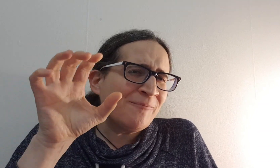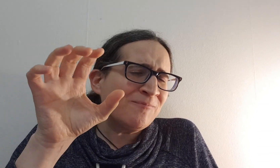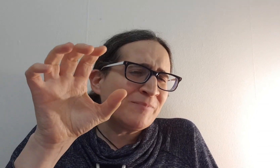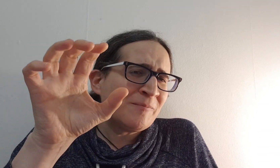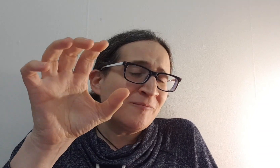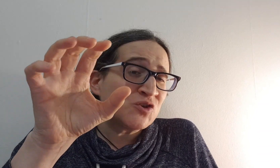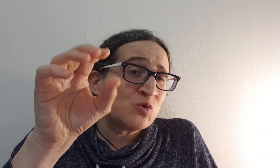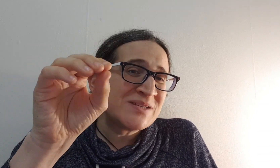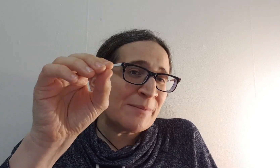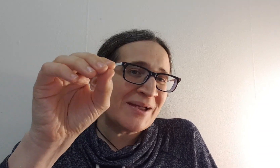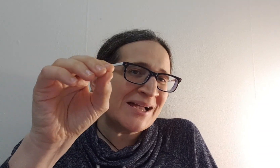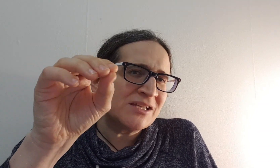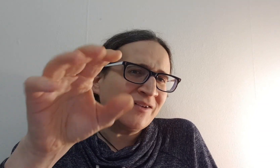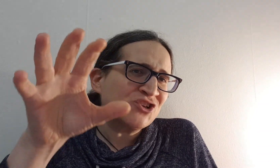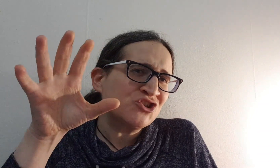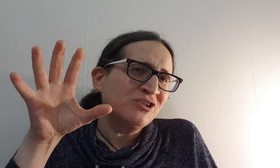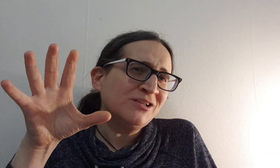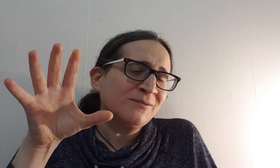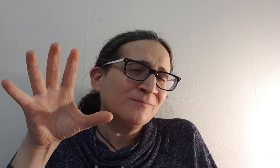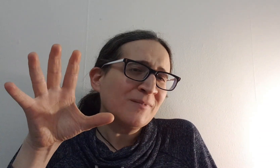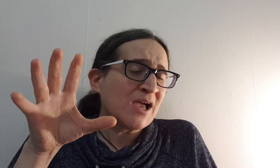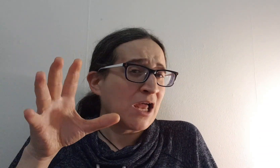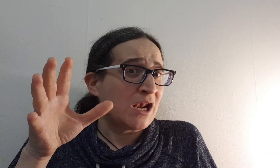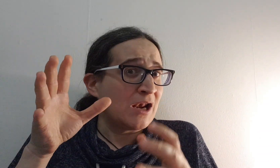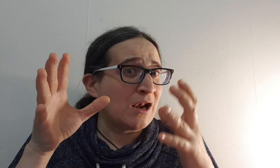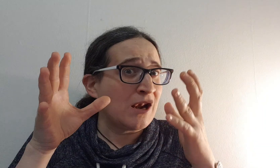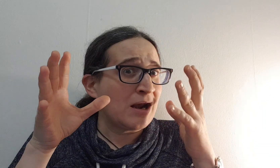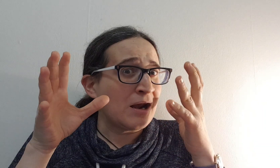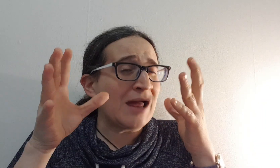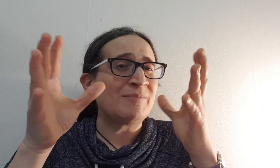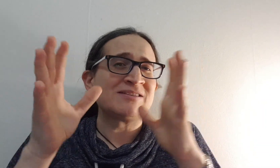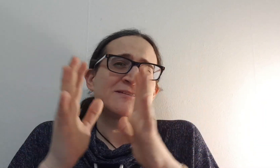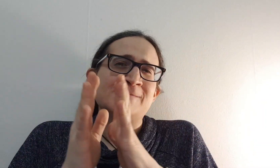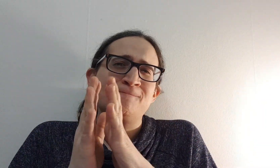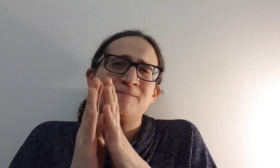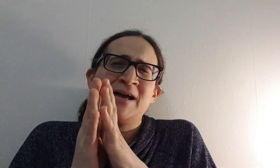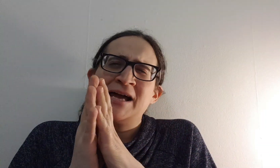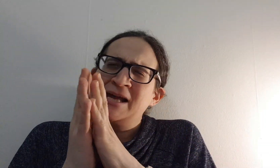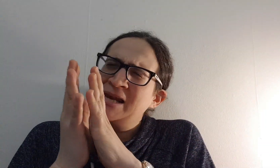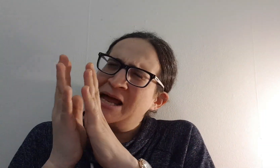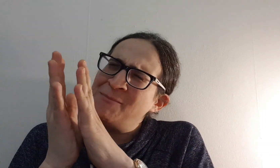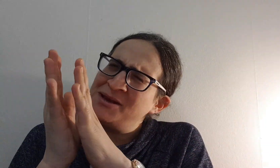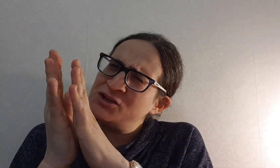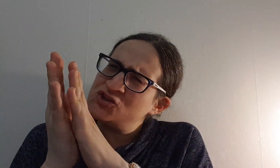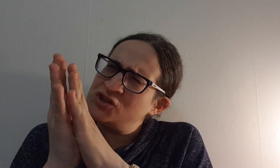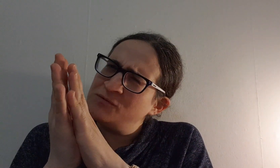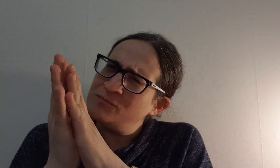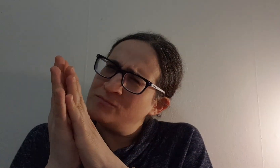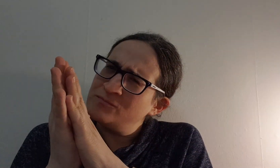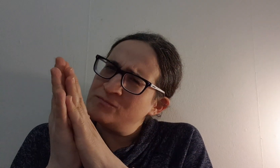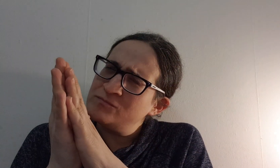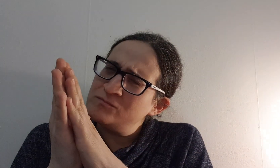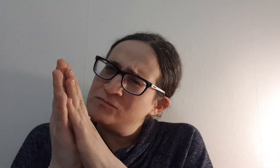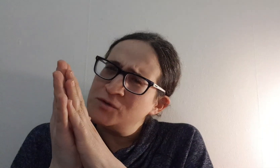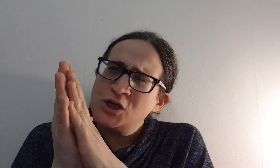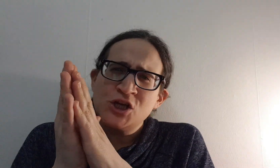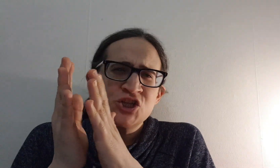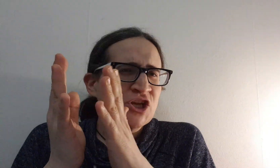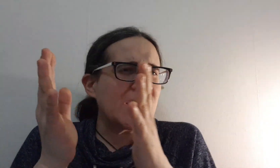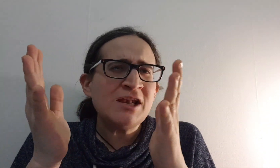בך דבר שלילי למה זה? למה נשים שאין